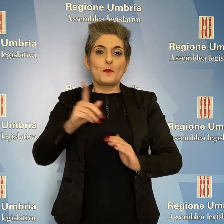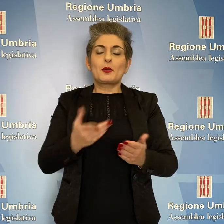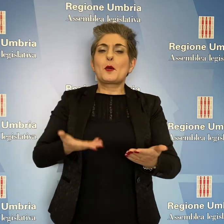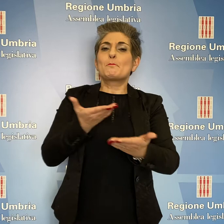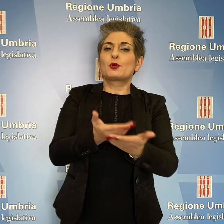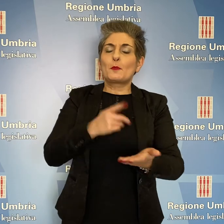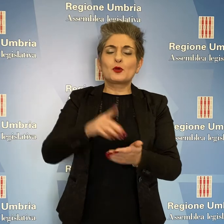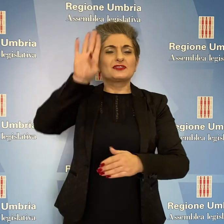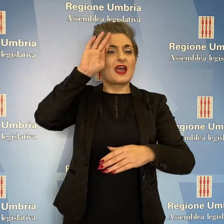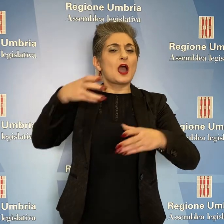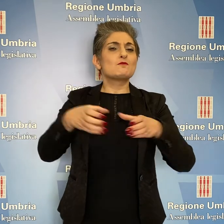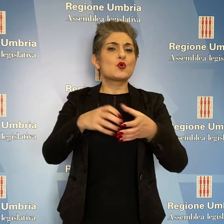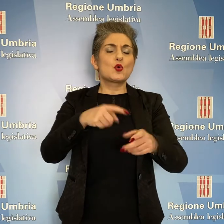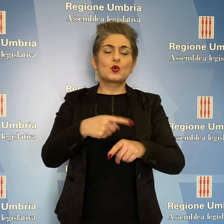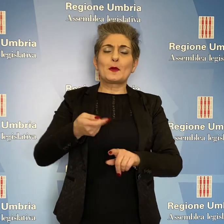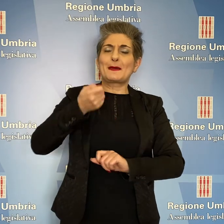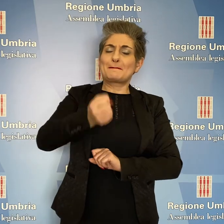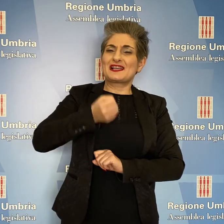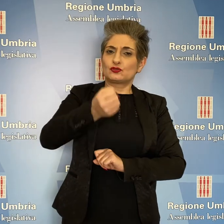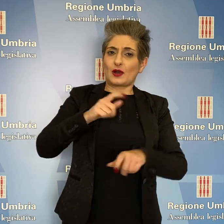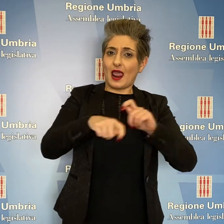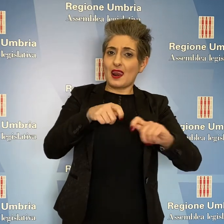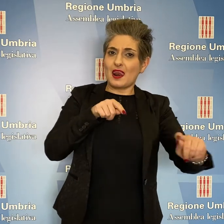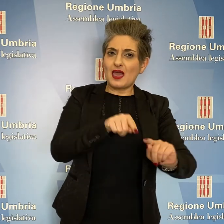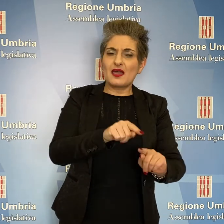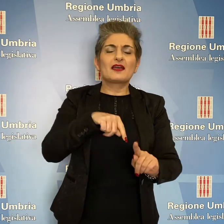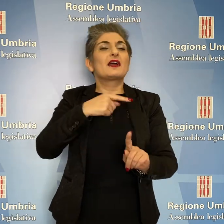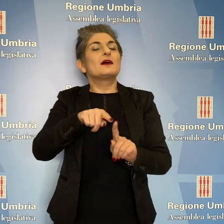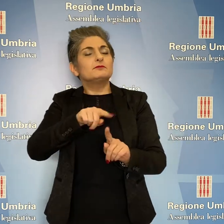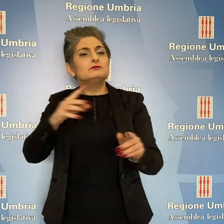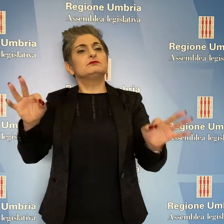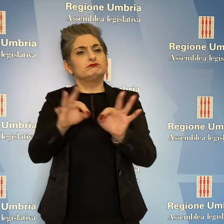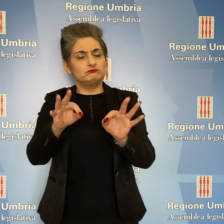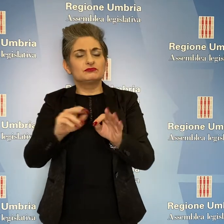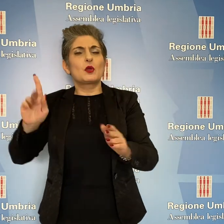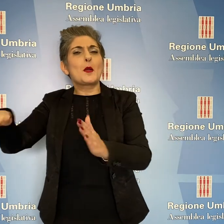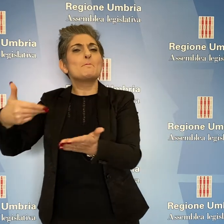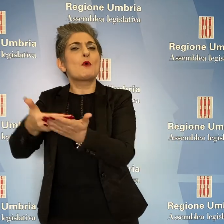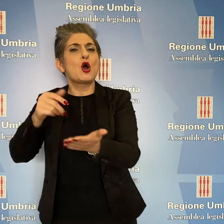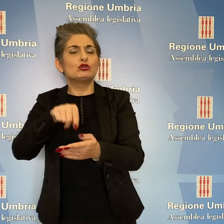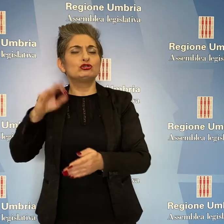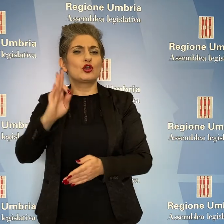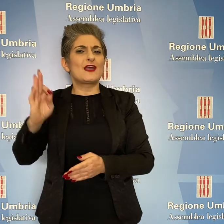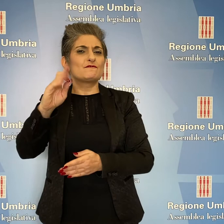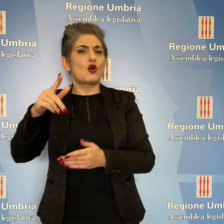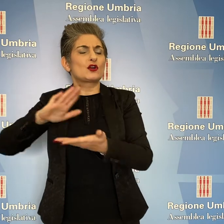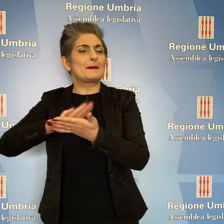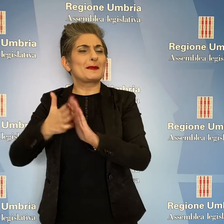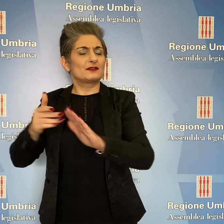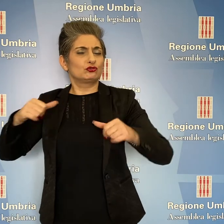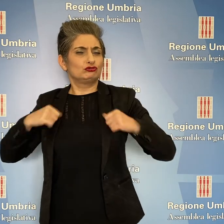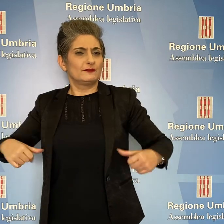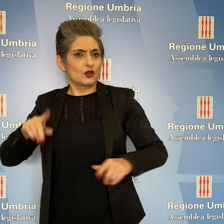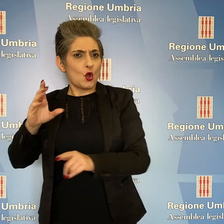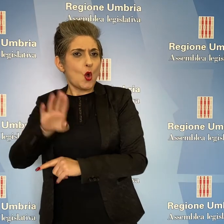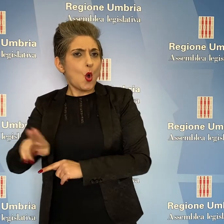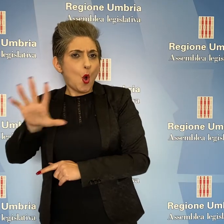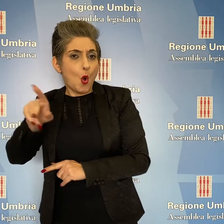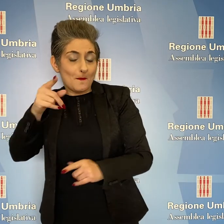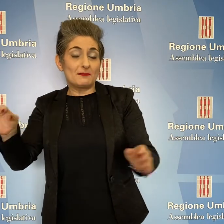su proposta del capogruppo della Lega Stefano Pastorelli, che ha trovato l'assenso dello stesso promotore della mozione Andrea Fora, patto civico per l'Umbria, ha